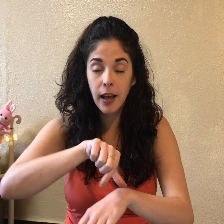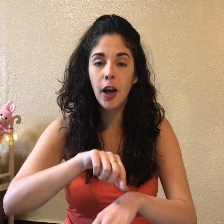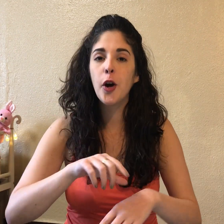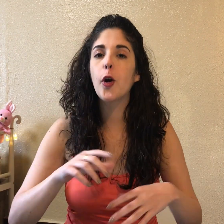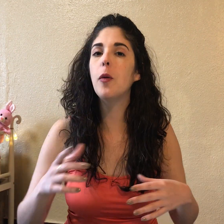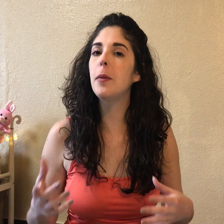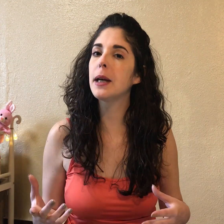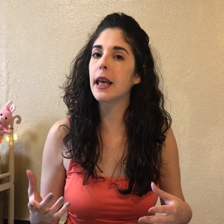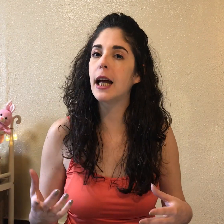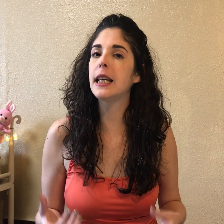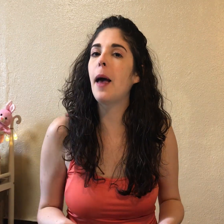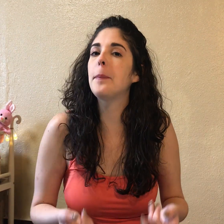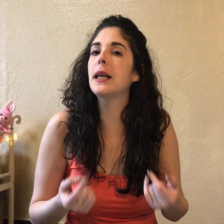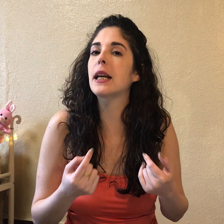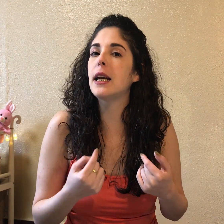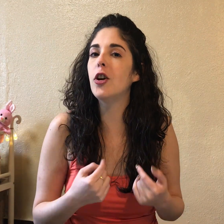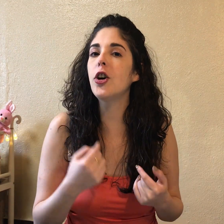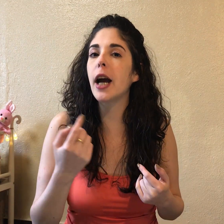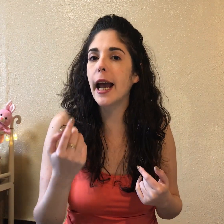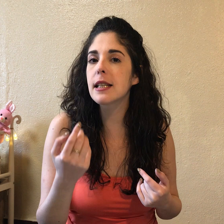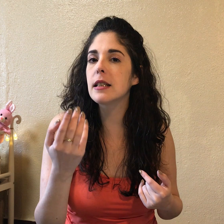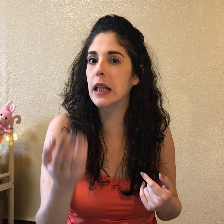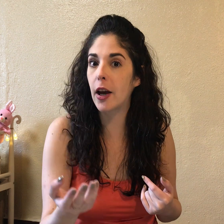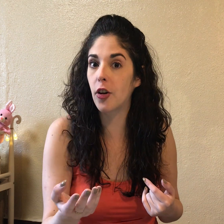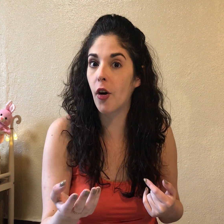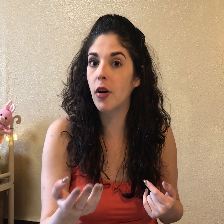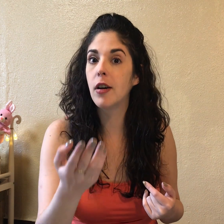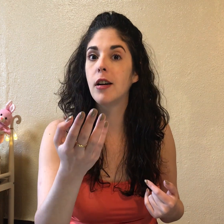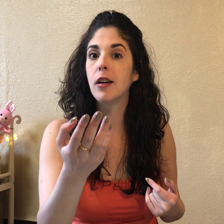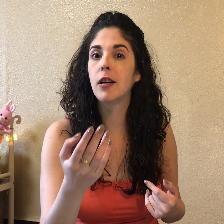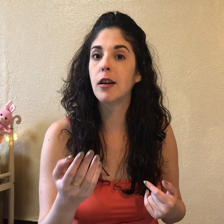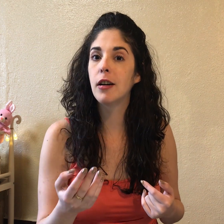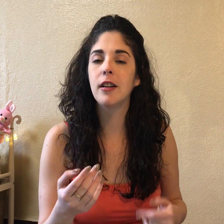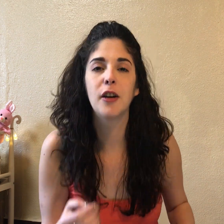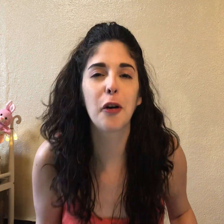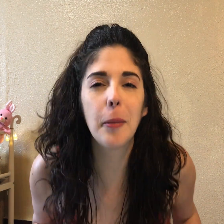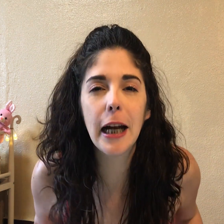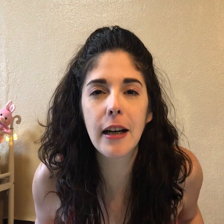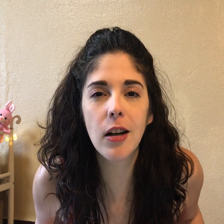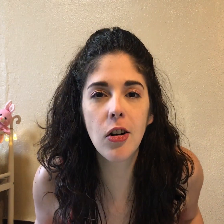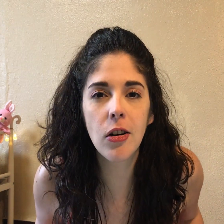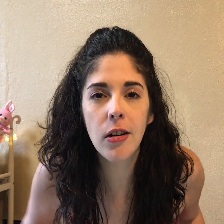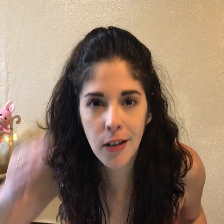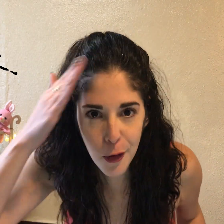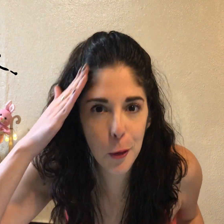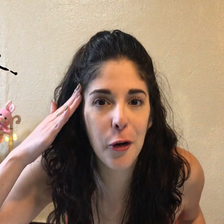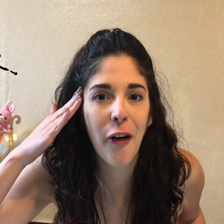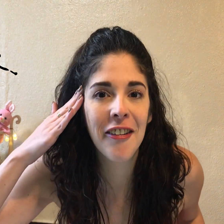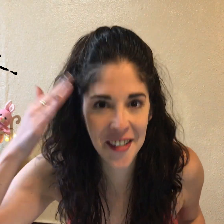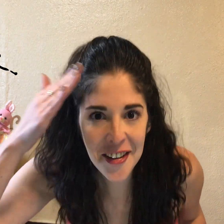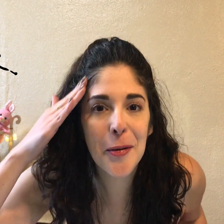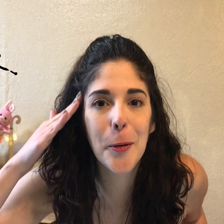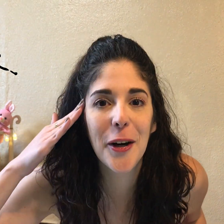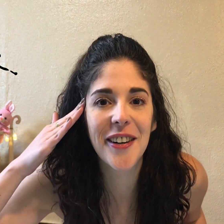¿Cómo me quedaría mi reloj es negro? ¿Cómo era negro? Kuro. Kuro.